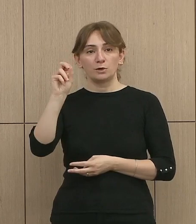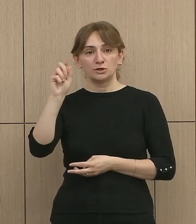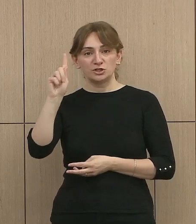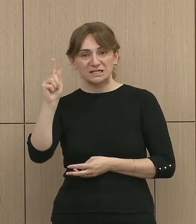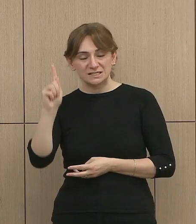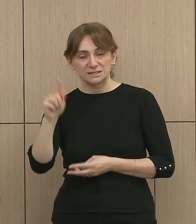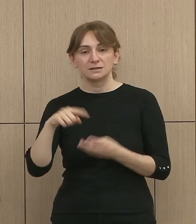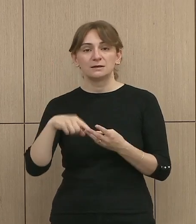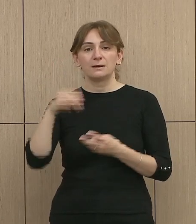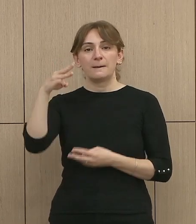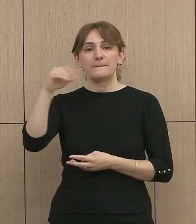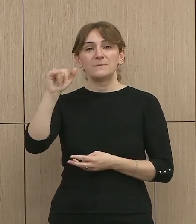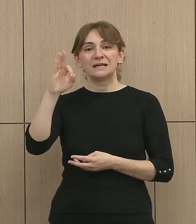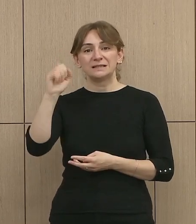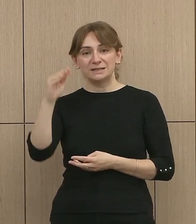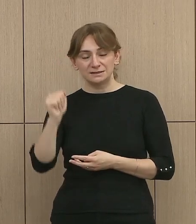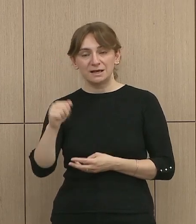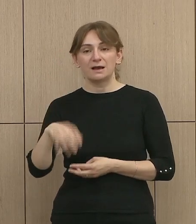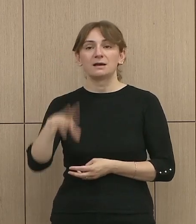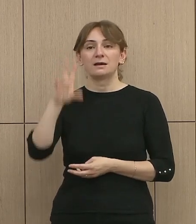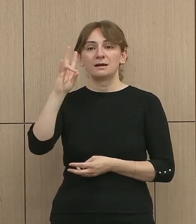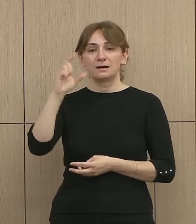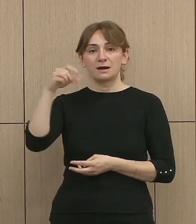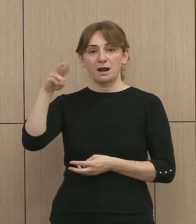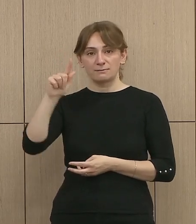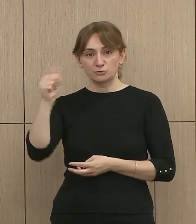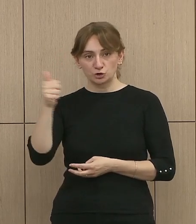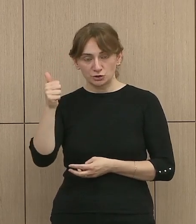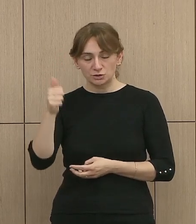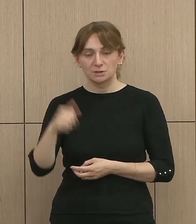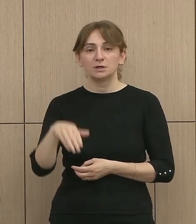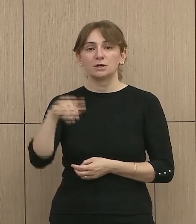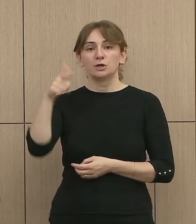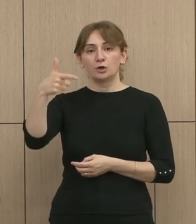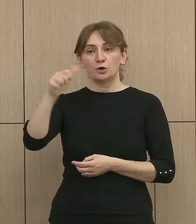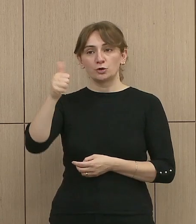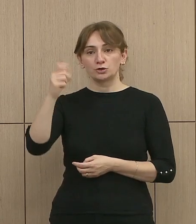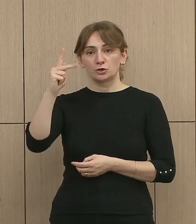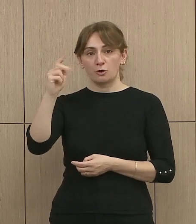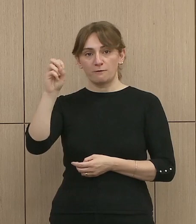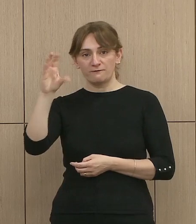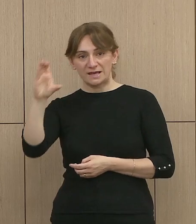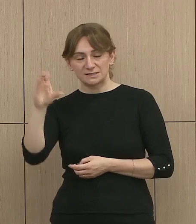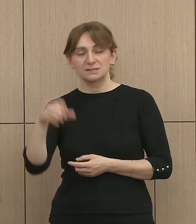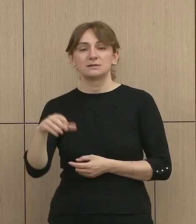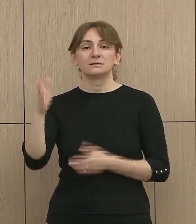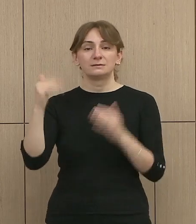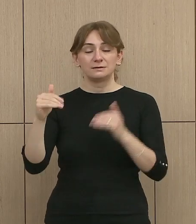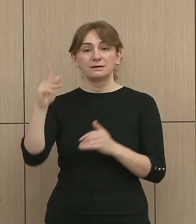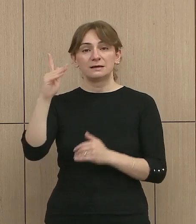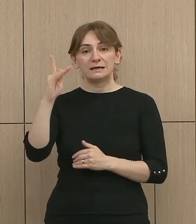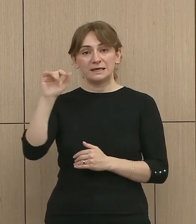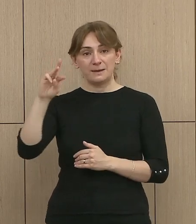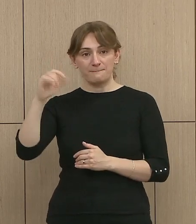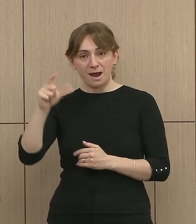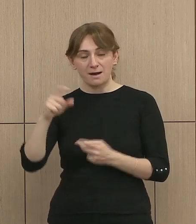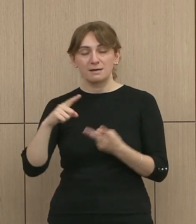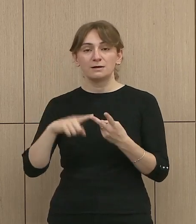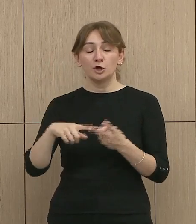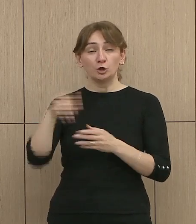Plirtit, Gramsh, Belsh, Roskovec, Himar, Tropoj,